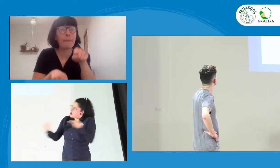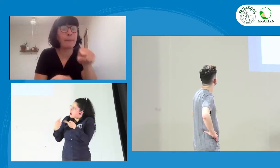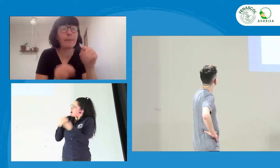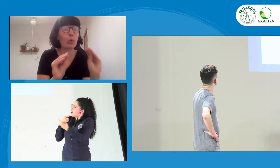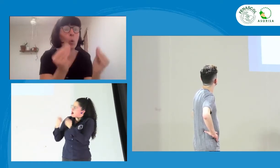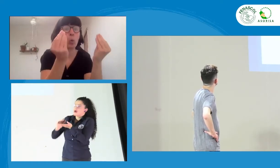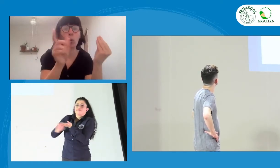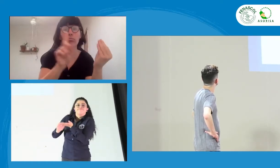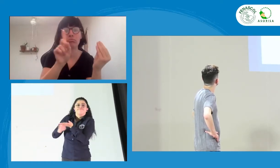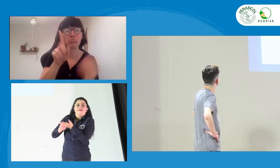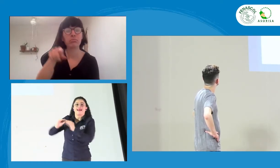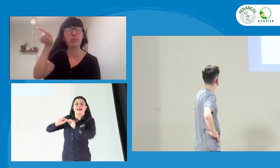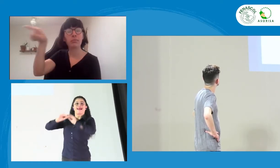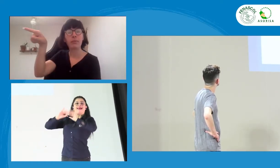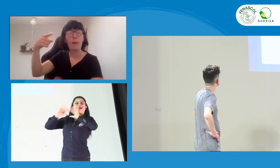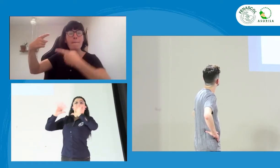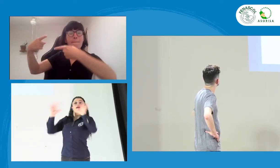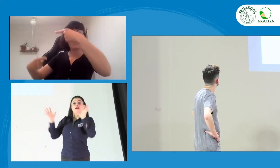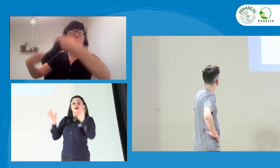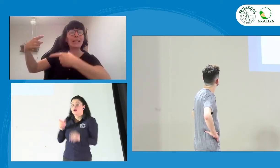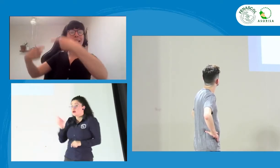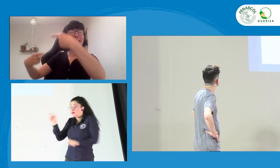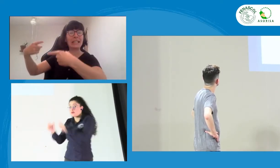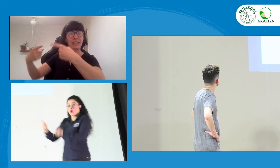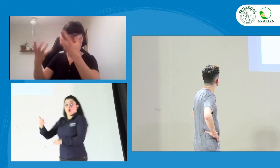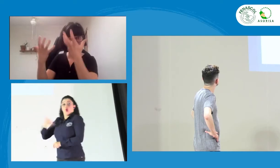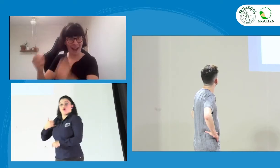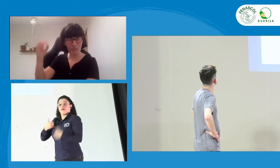herramientas. Herramientas para mejorar la comunicación.